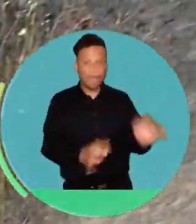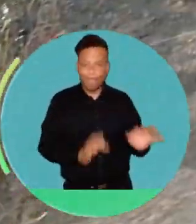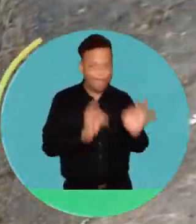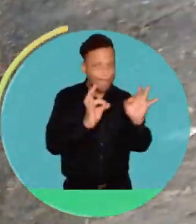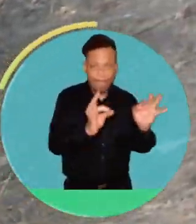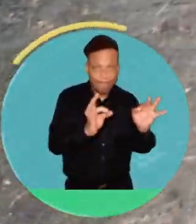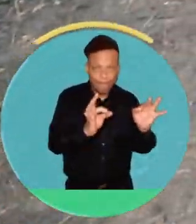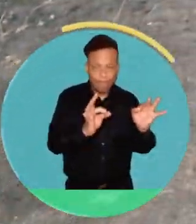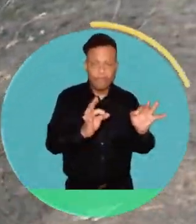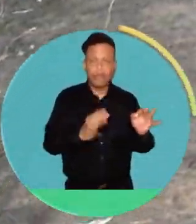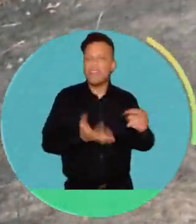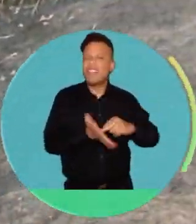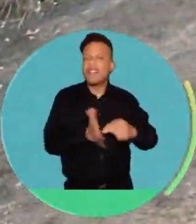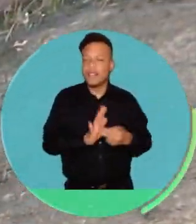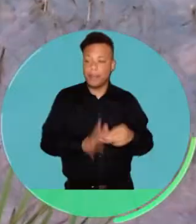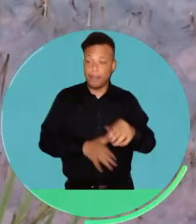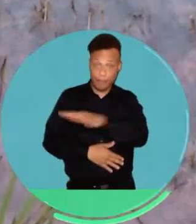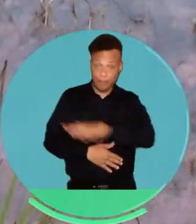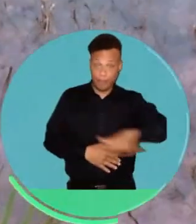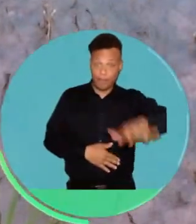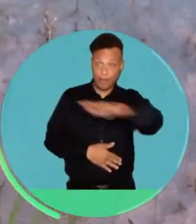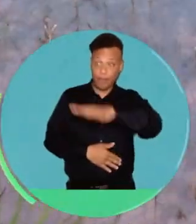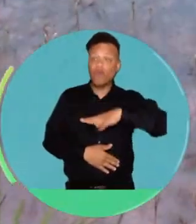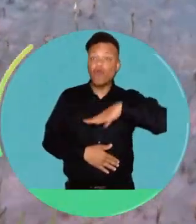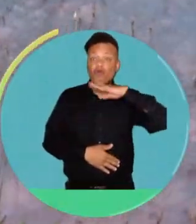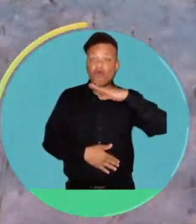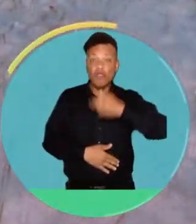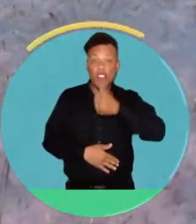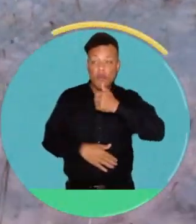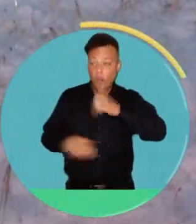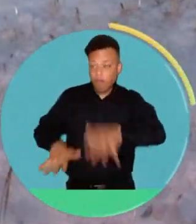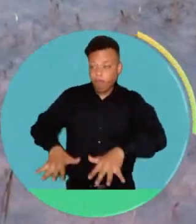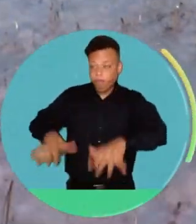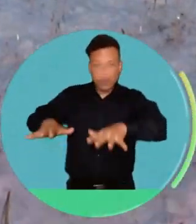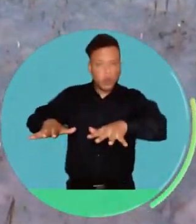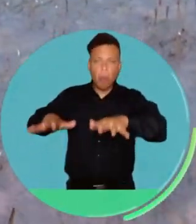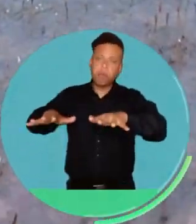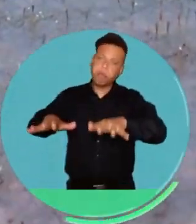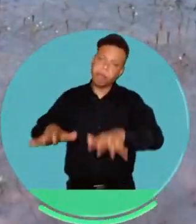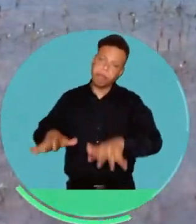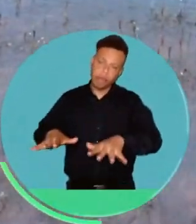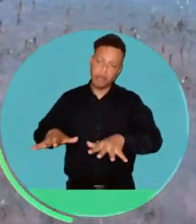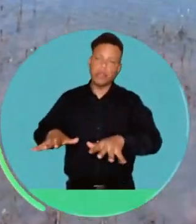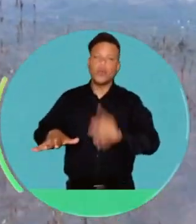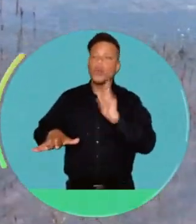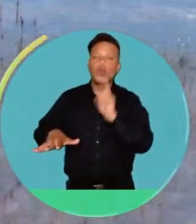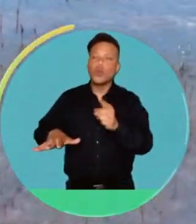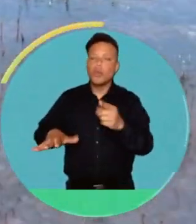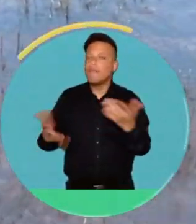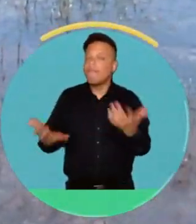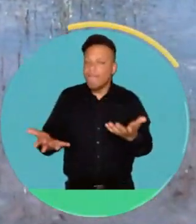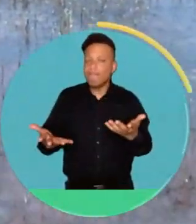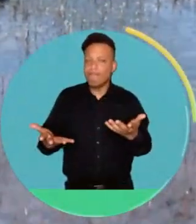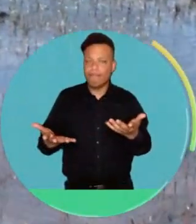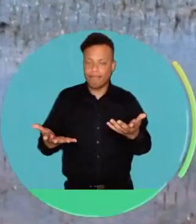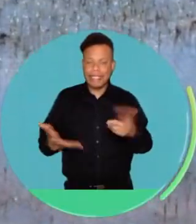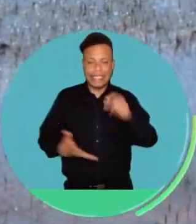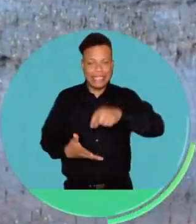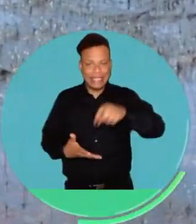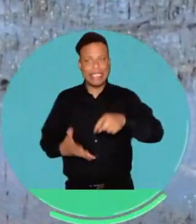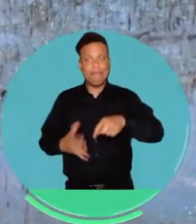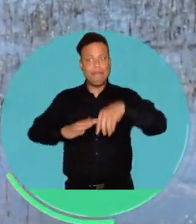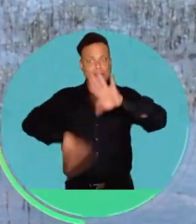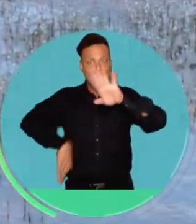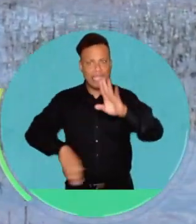calidad, es decir, cuando el área de influencia no cuenta con las provisiones suficientes del recurso hídrico debido a